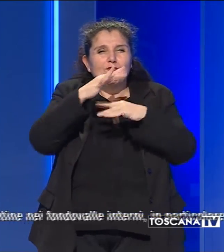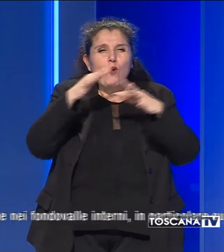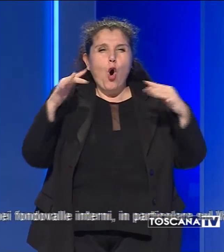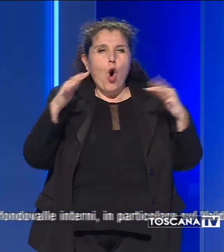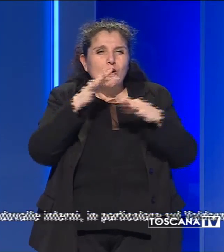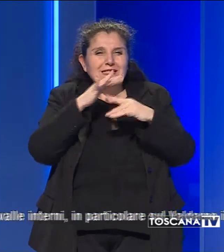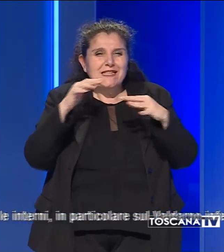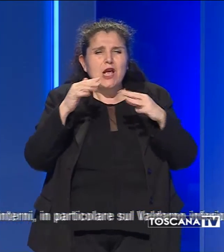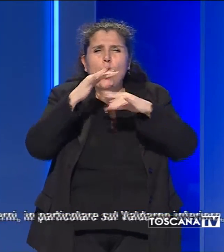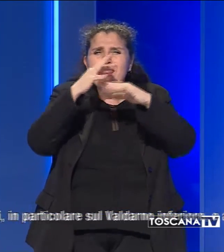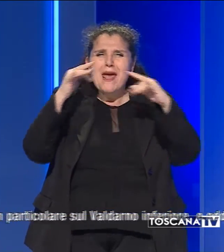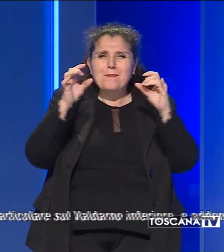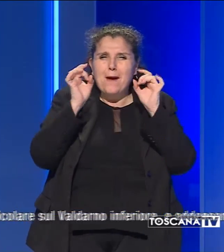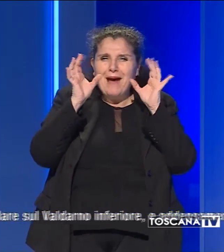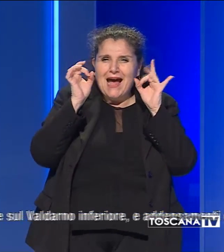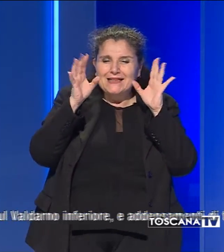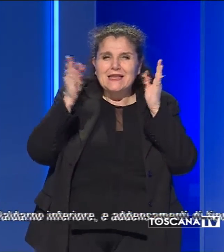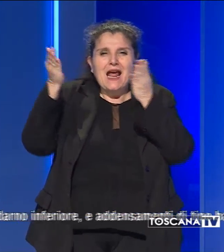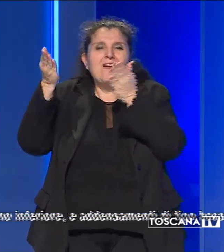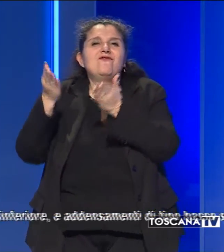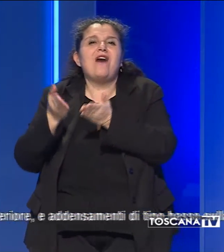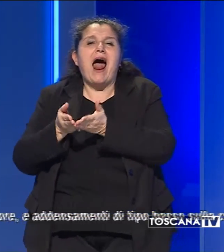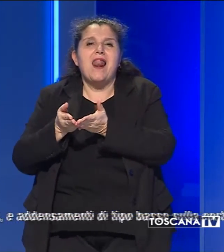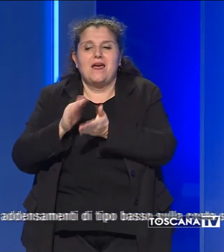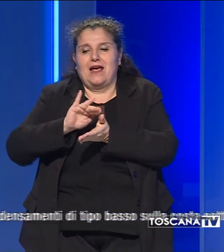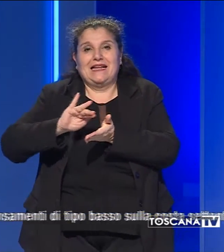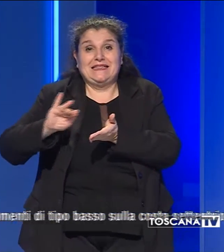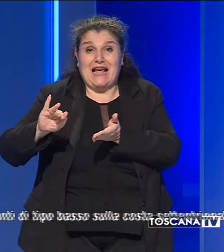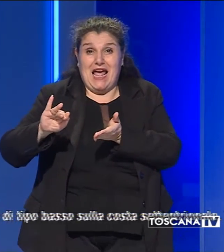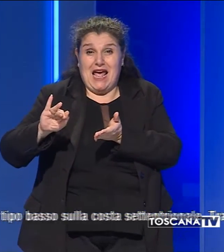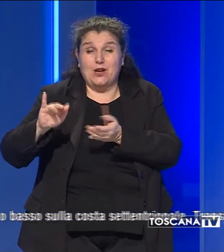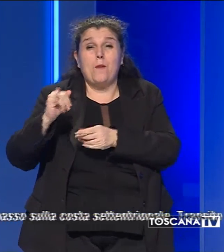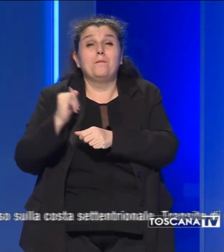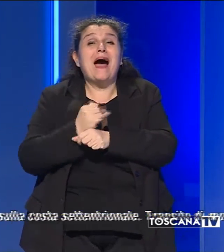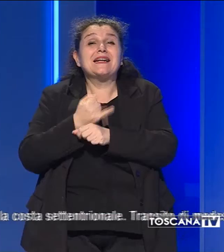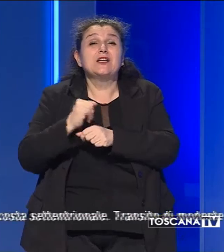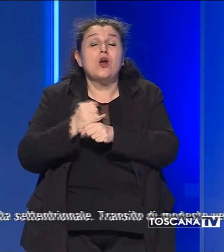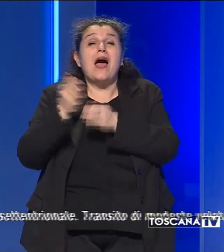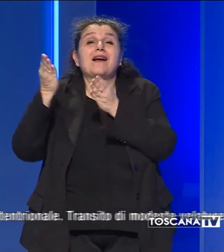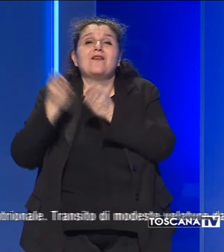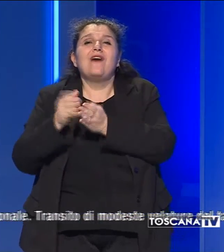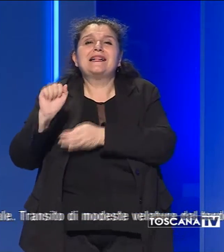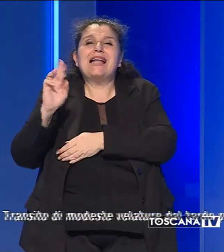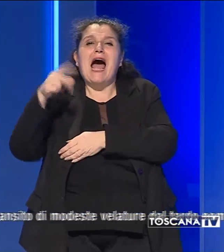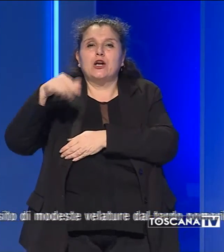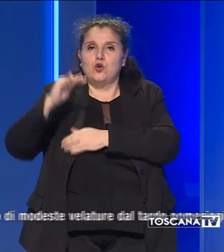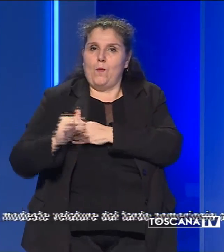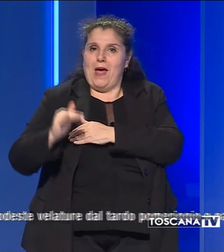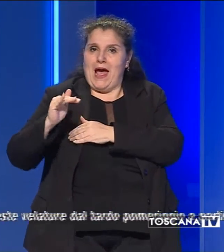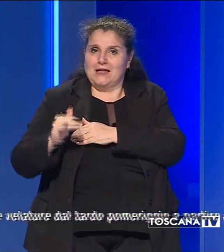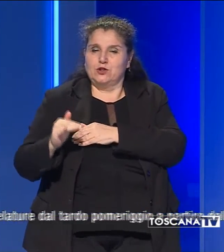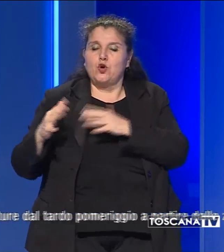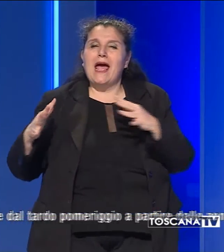o nebbie mattutine nei fondovalle interni, in particolare sul Valdarno inferiore, e